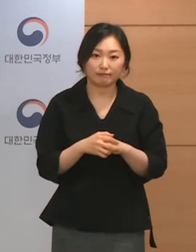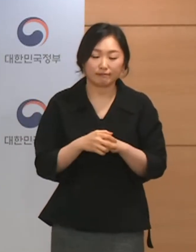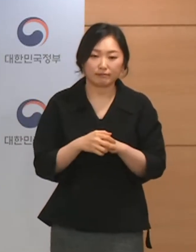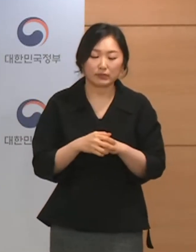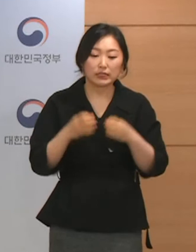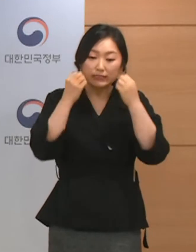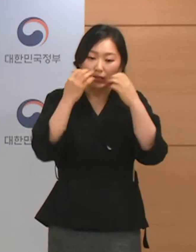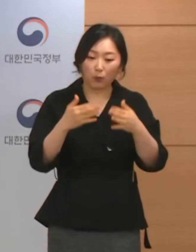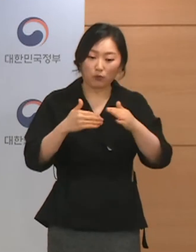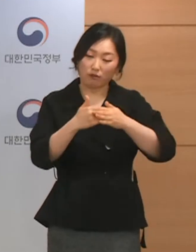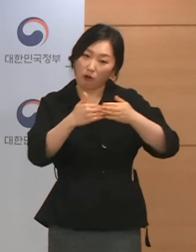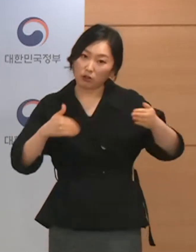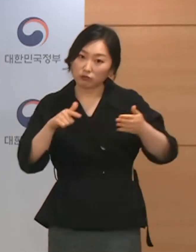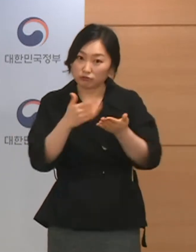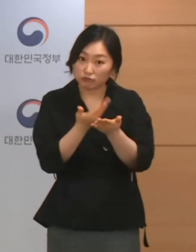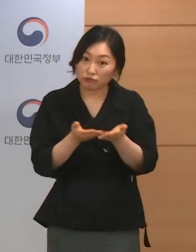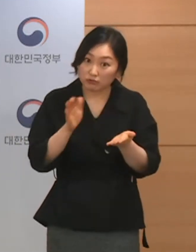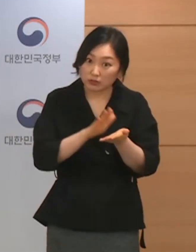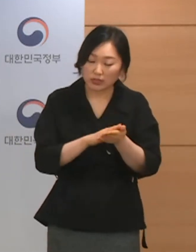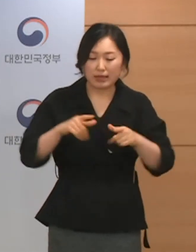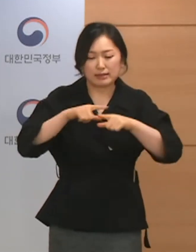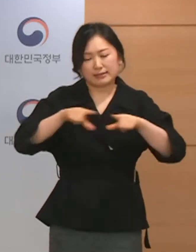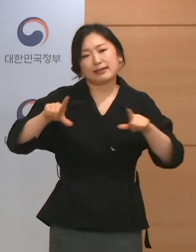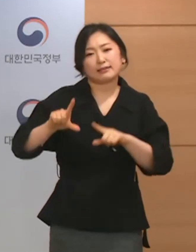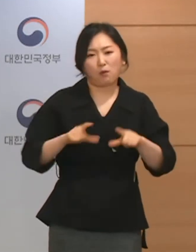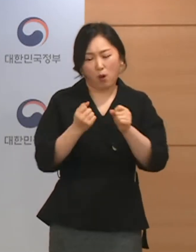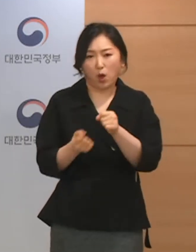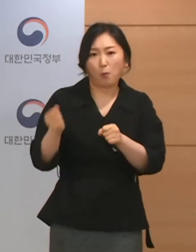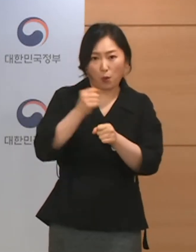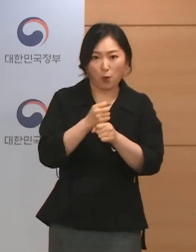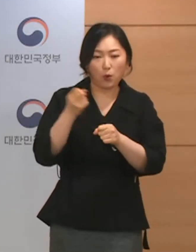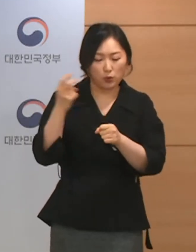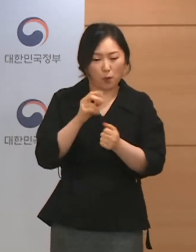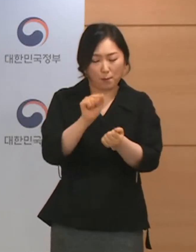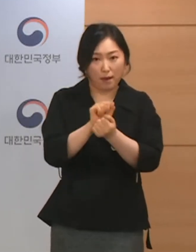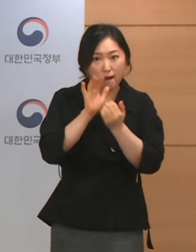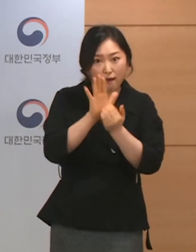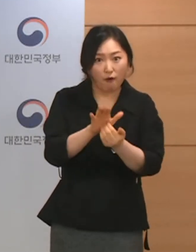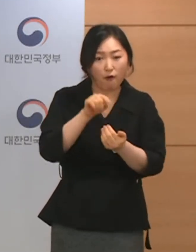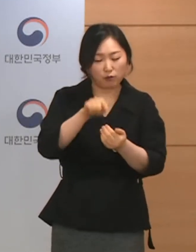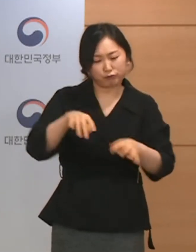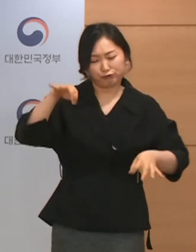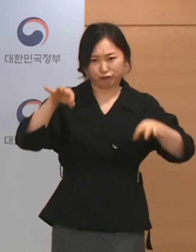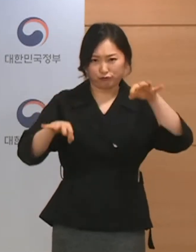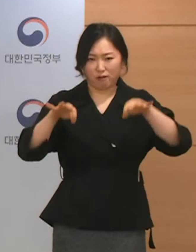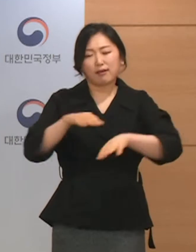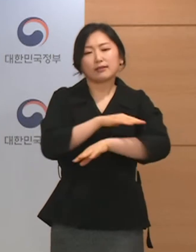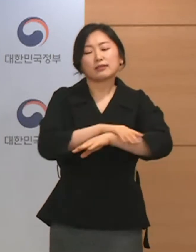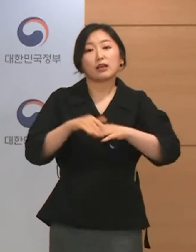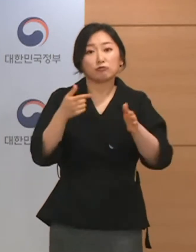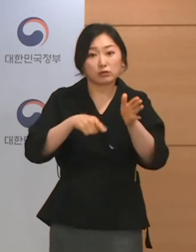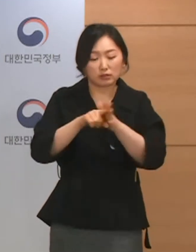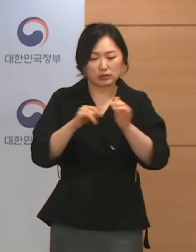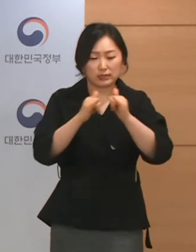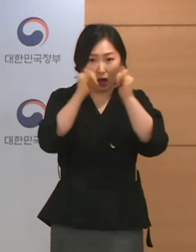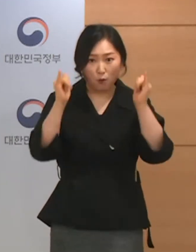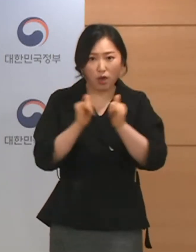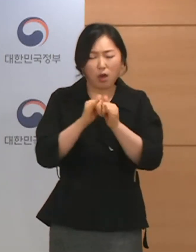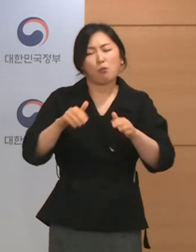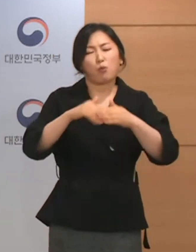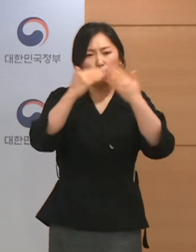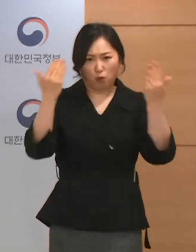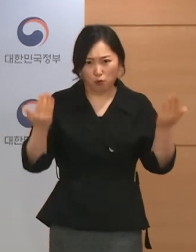체계는 일상회복과 방역의 균형점을 좀 더 나아가게 하는 우리 사회 모두의 성과이자